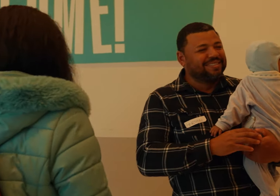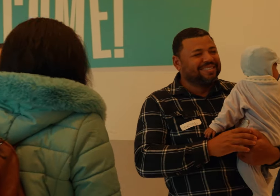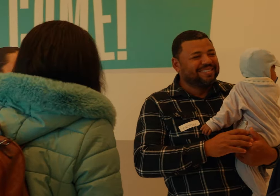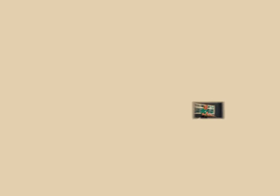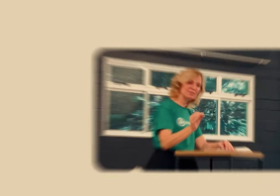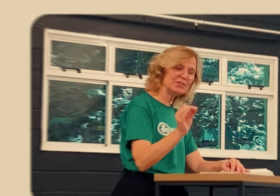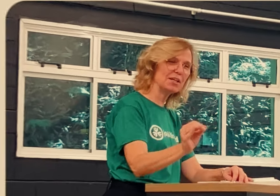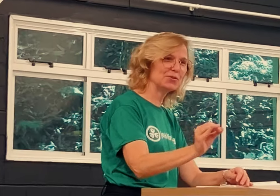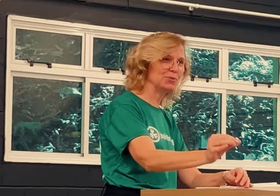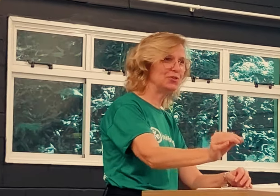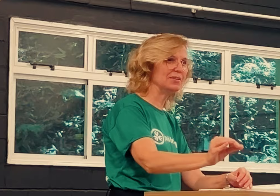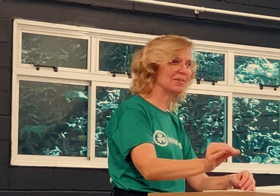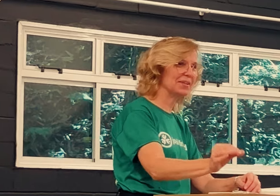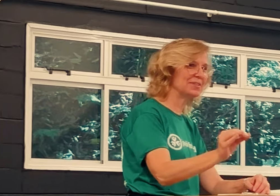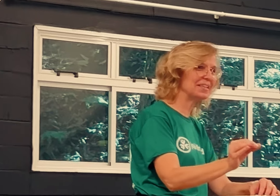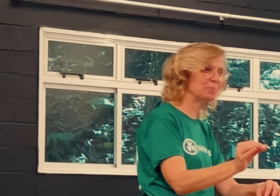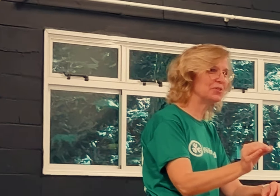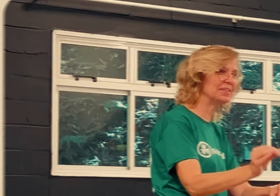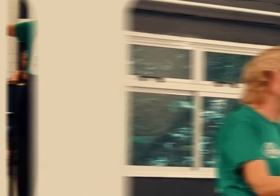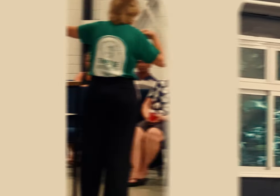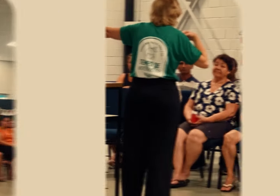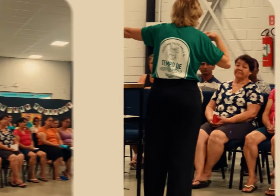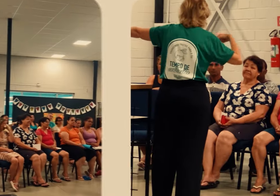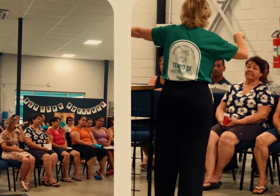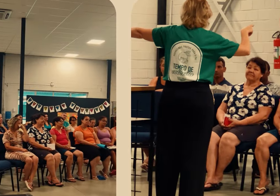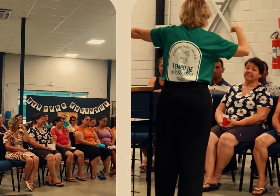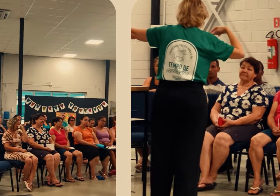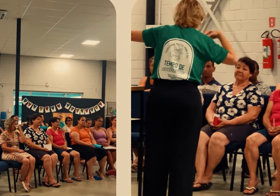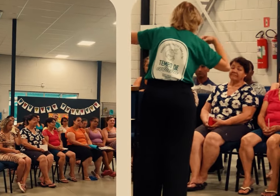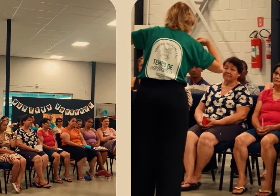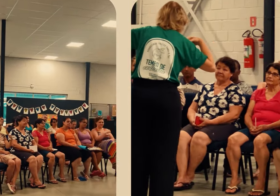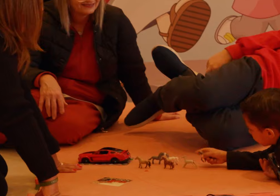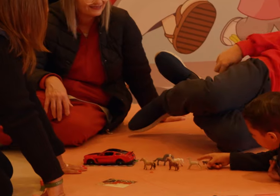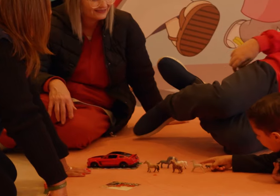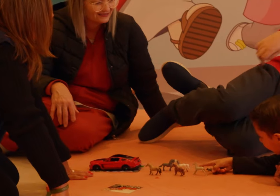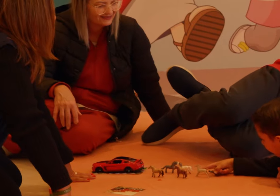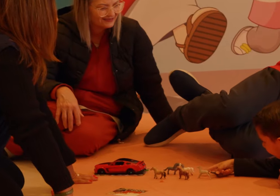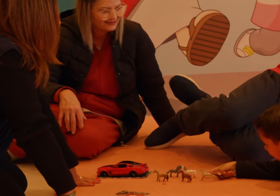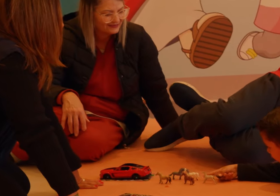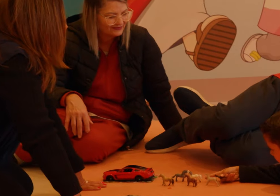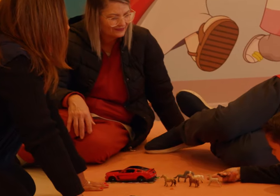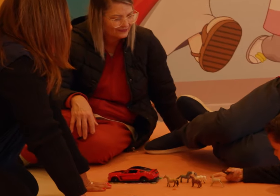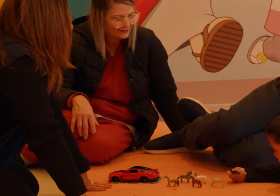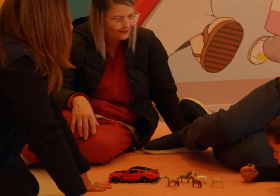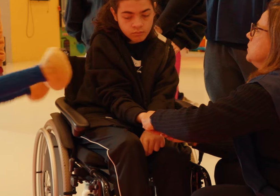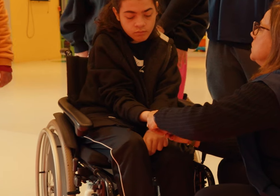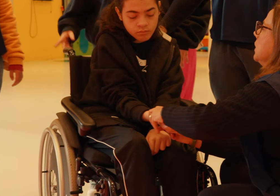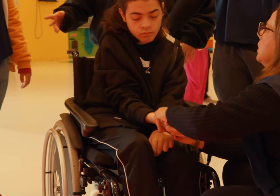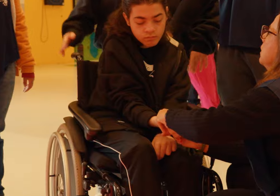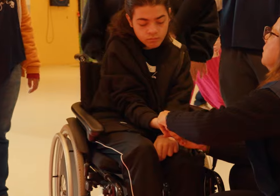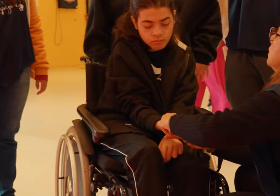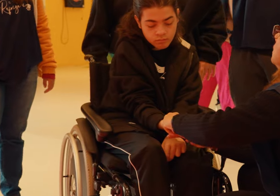conhecem Jesus e recebem do seu amor. As atividades acontecem aos segundos e terceiros sábados